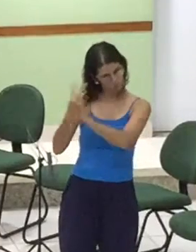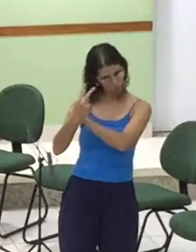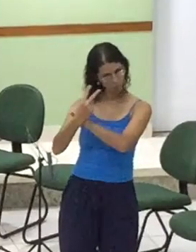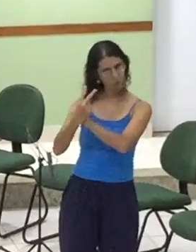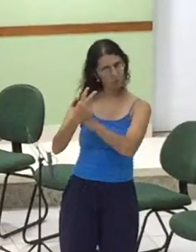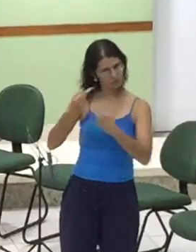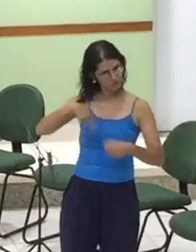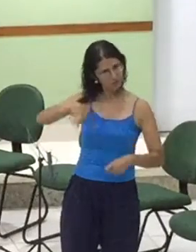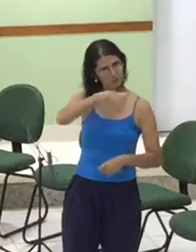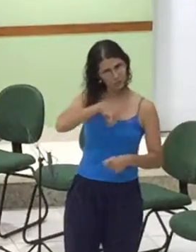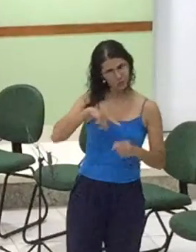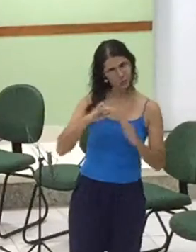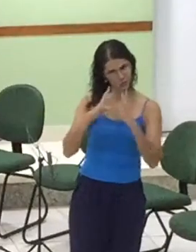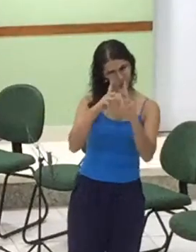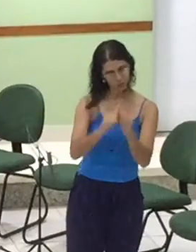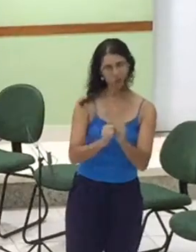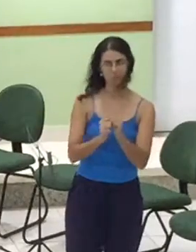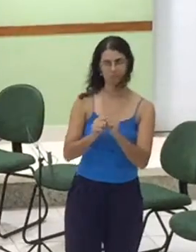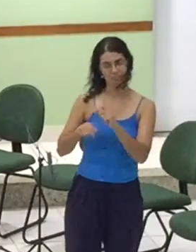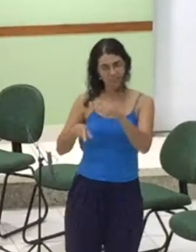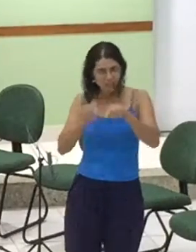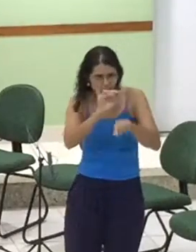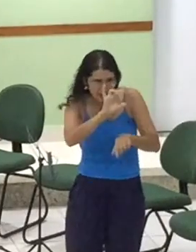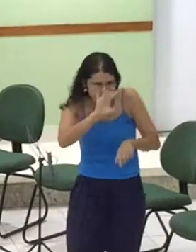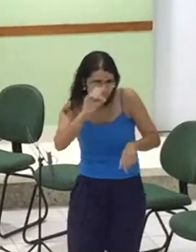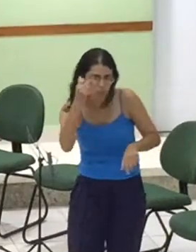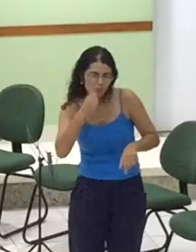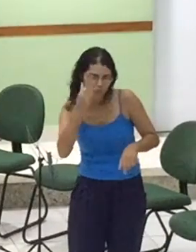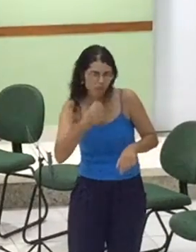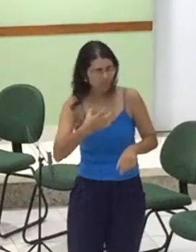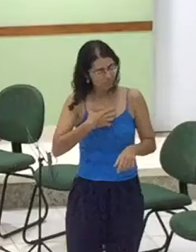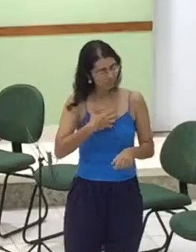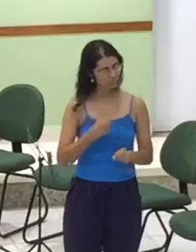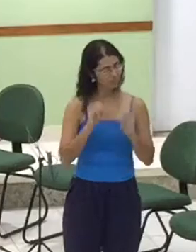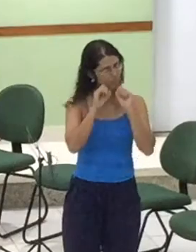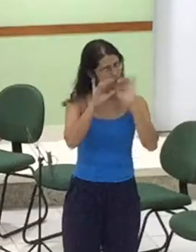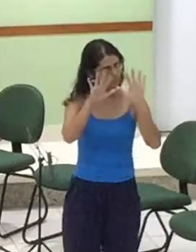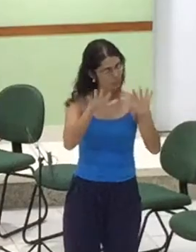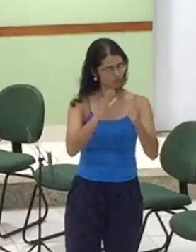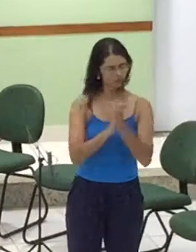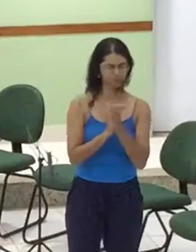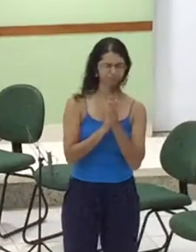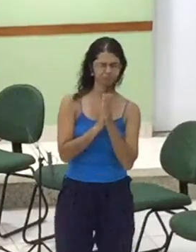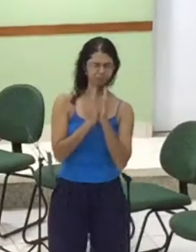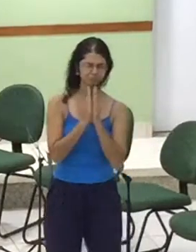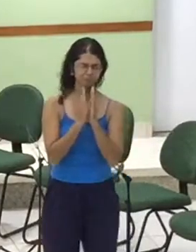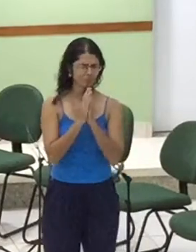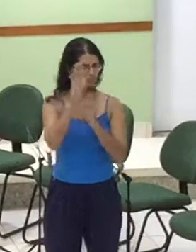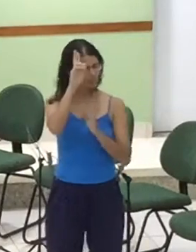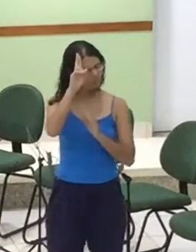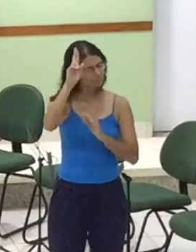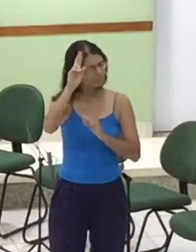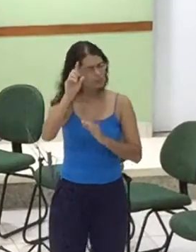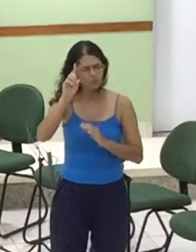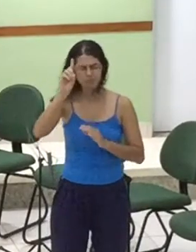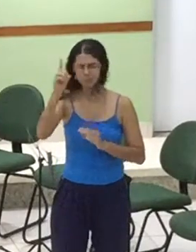sentir Abençoadas Nesta noite Vamos orar então Senhor nosso Deus Te agradecemos E Teu vida Amado Jesus Cristo